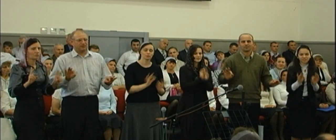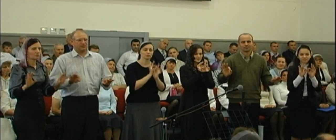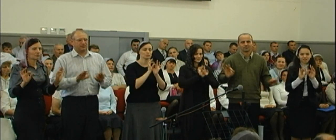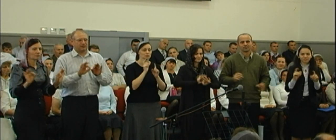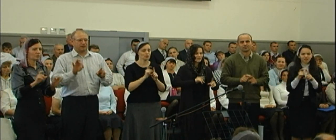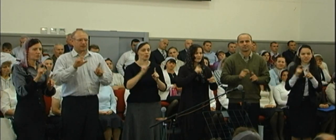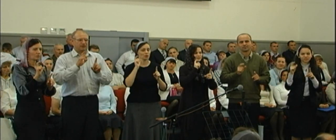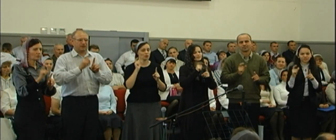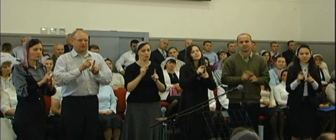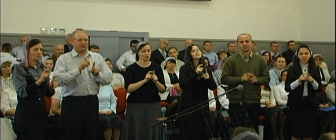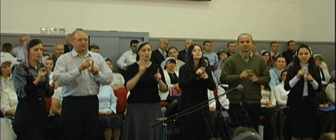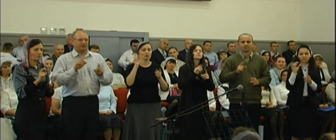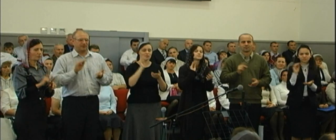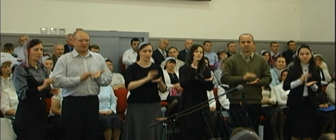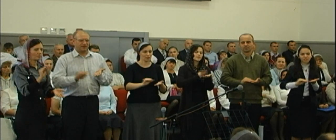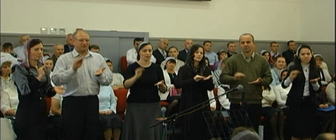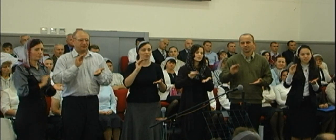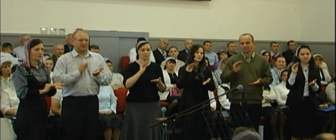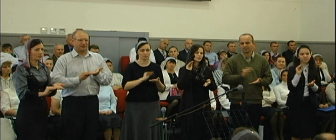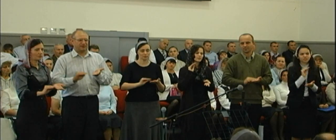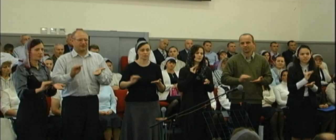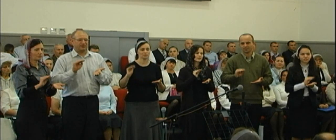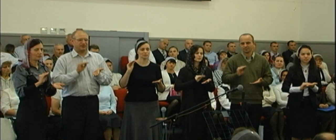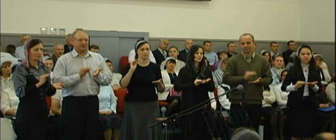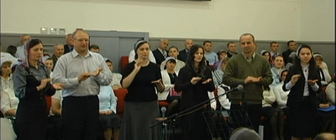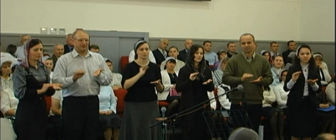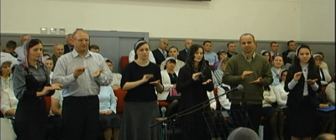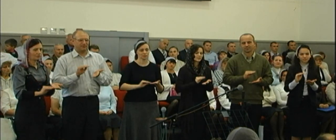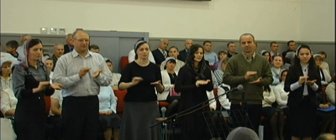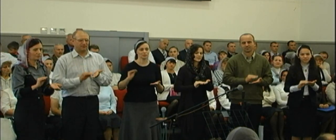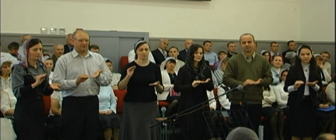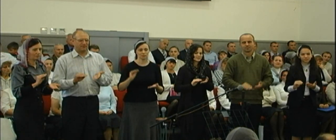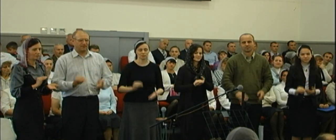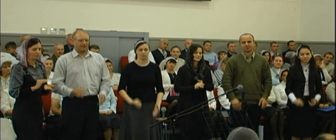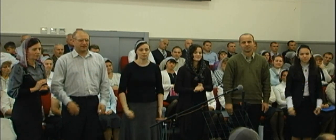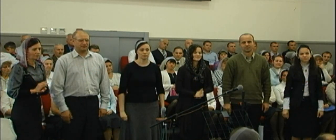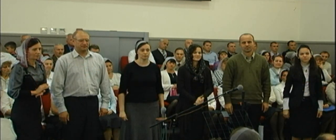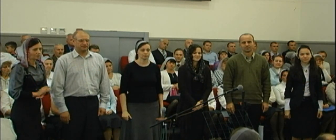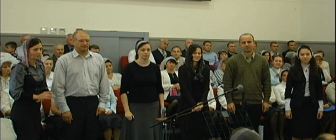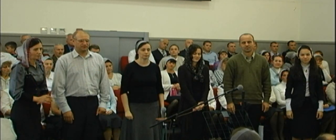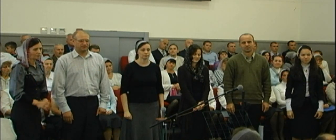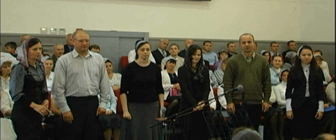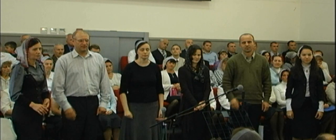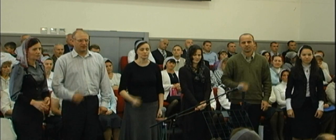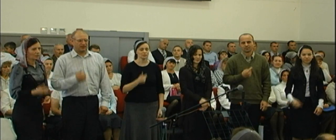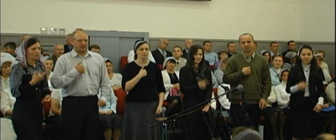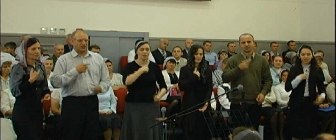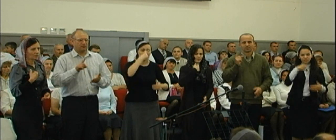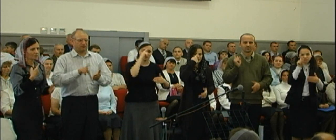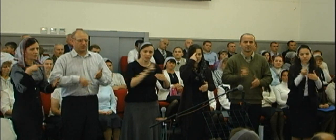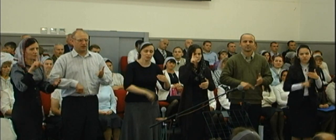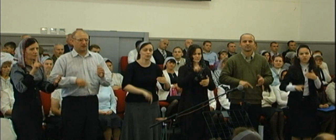и слова к нему напишет Я